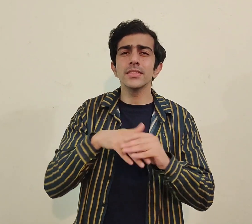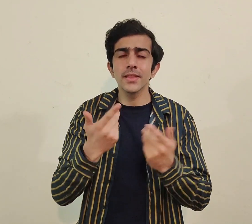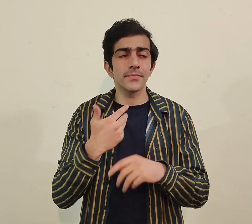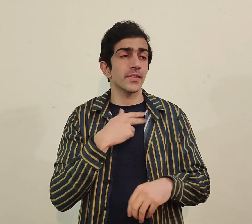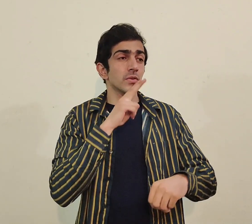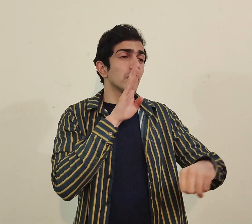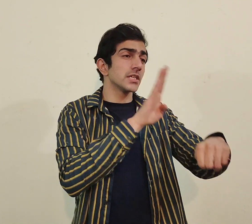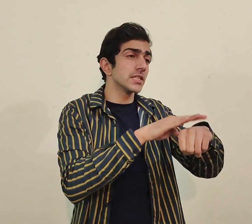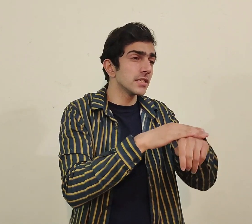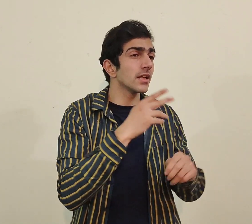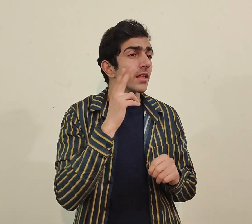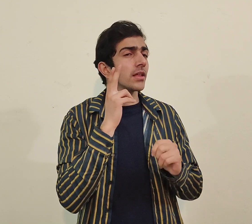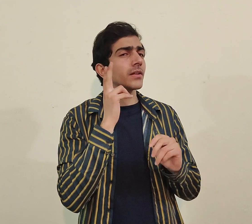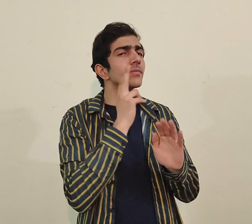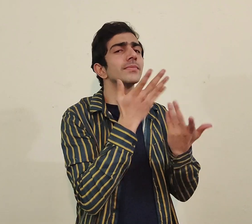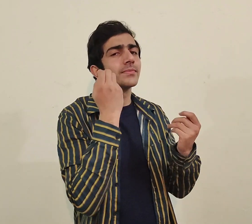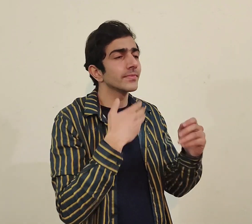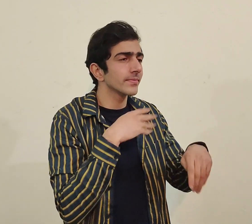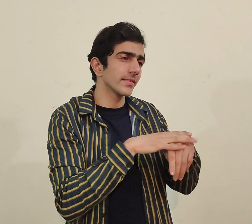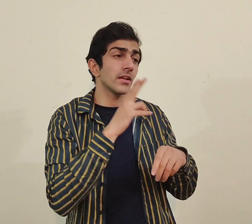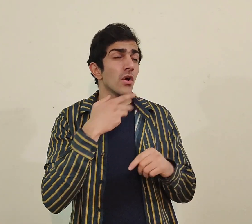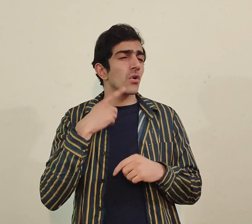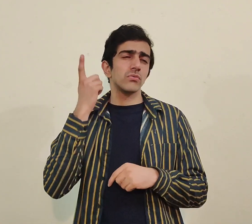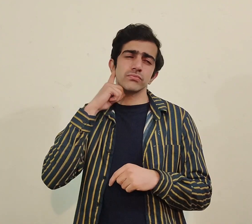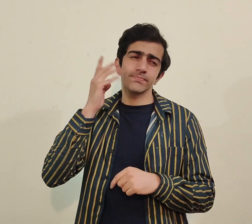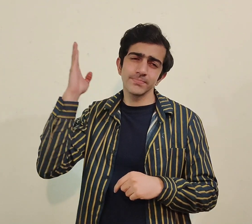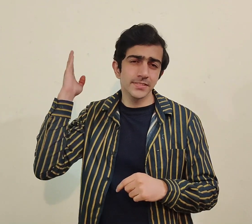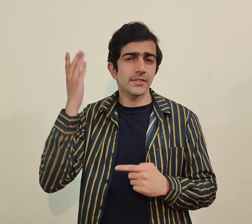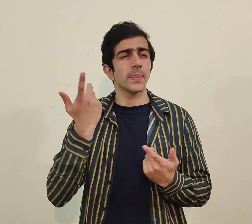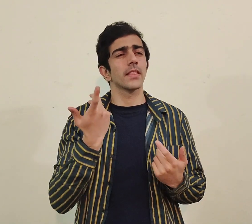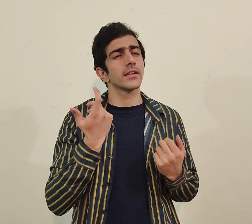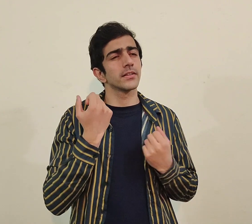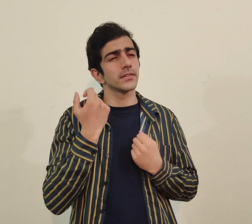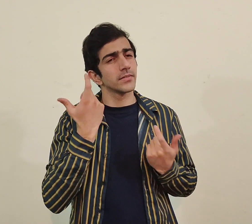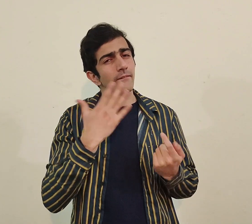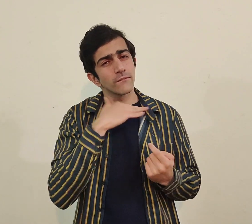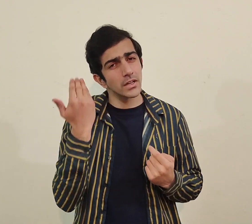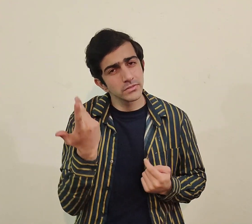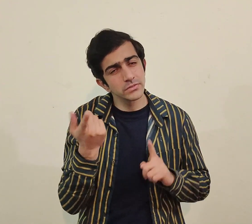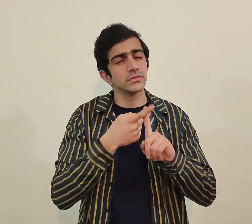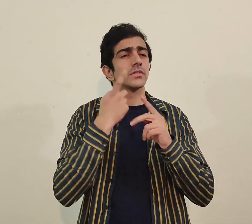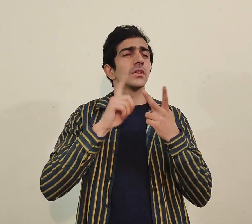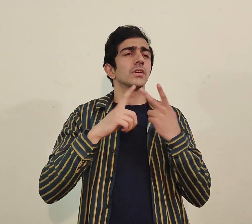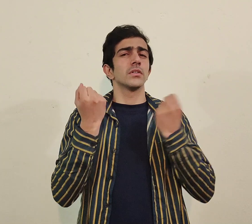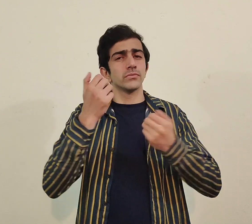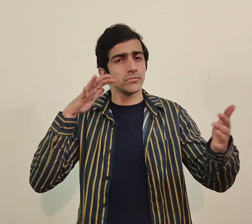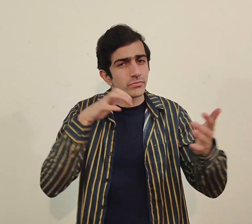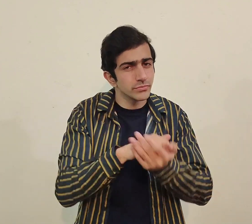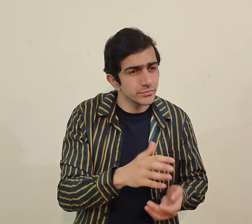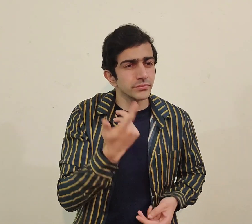ہیں تو sad feelings دکھانی چاہیے اور اگر کوئی آکے بات کرتا ہے کہ جیسے کسی کوئی death ہو